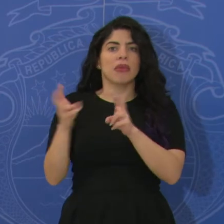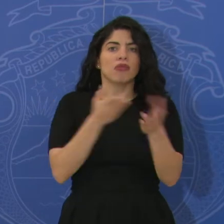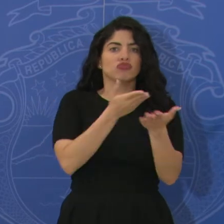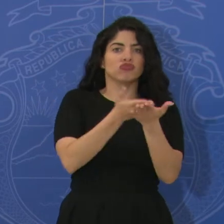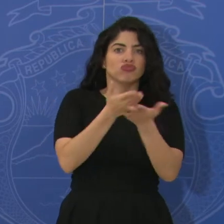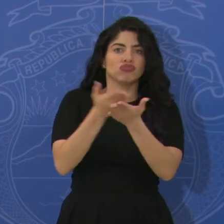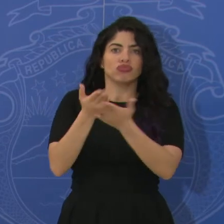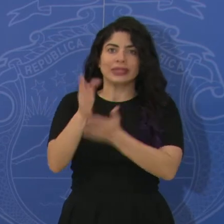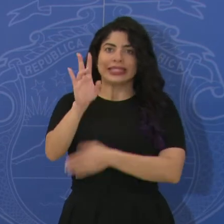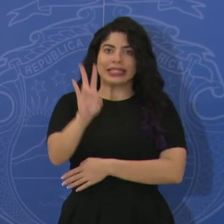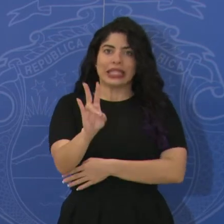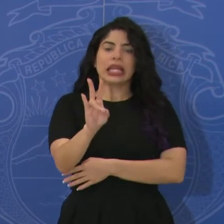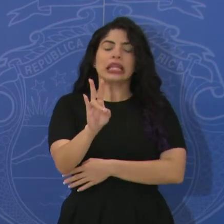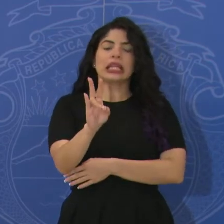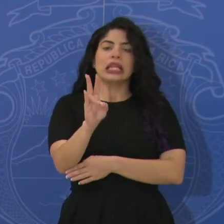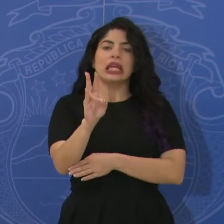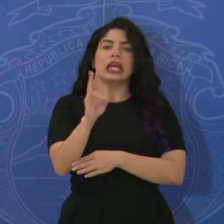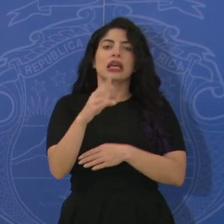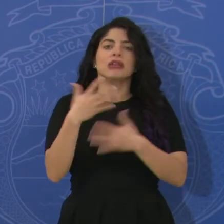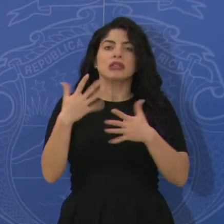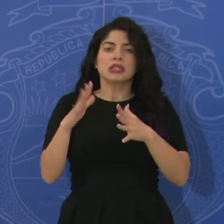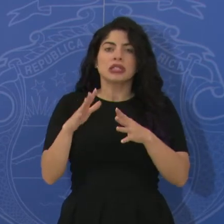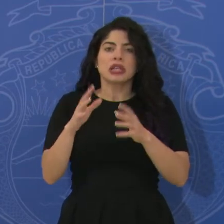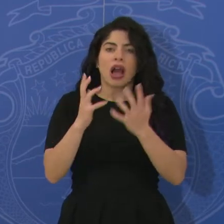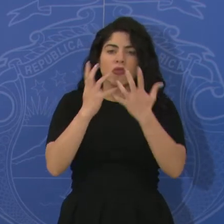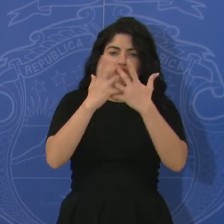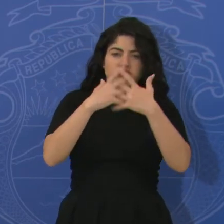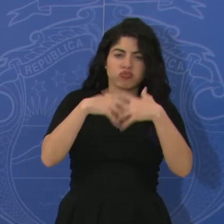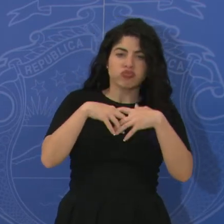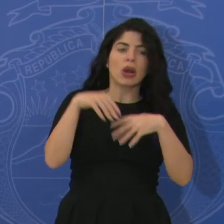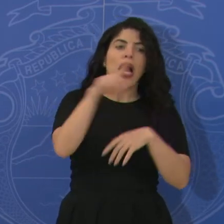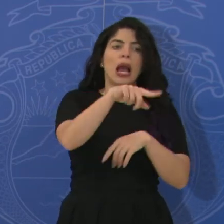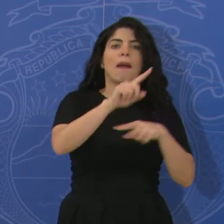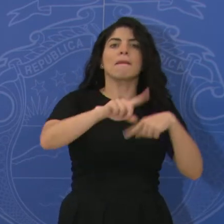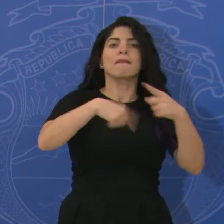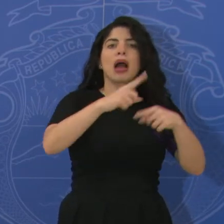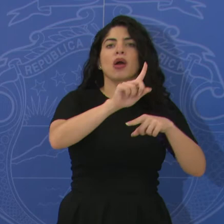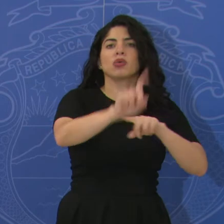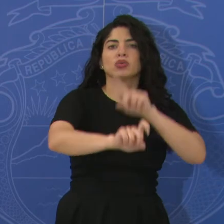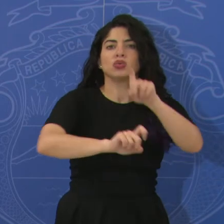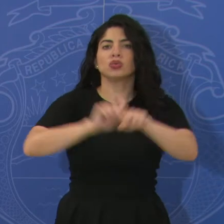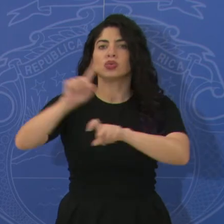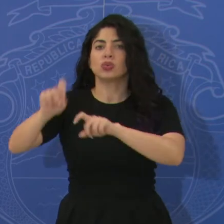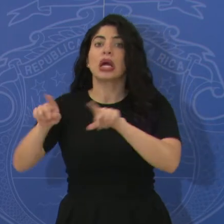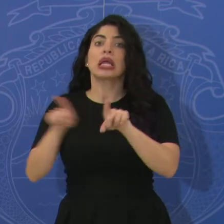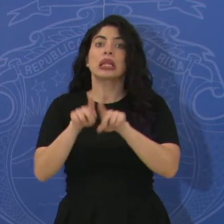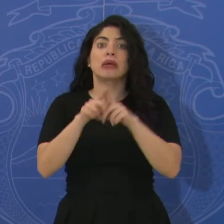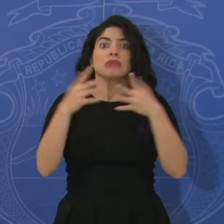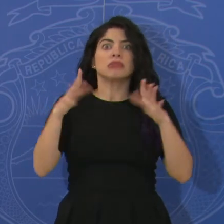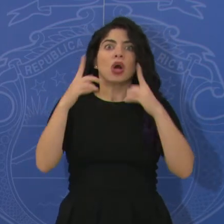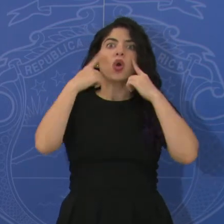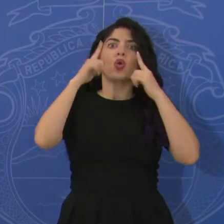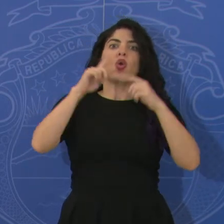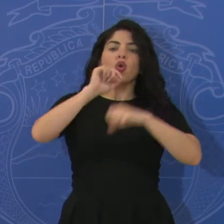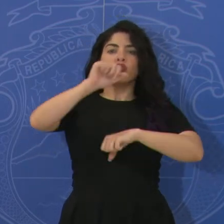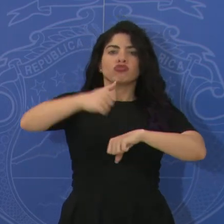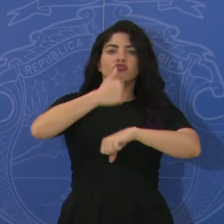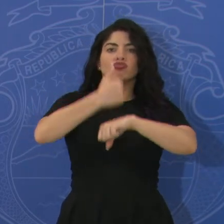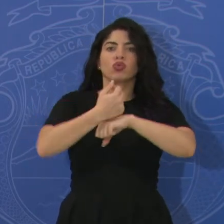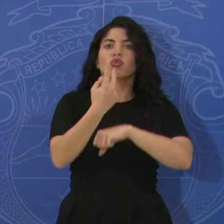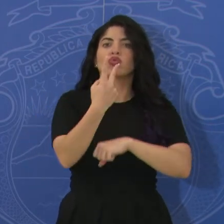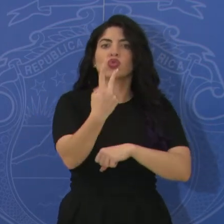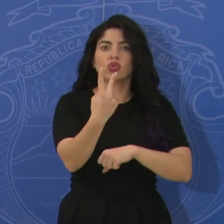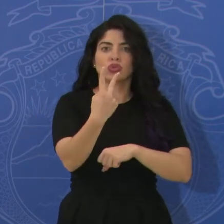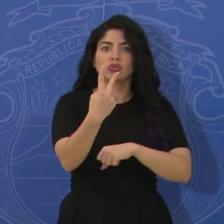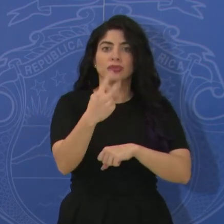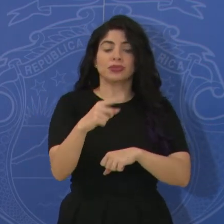donde se llevaron la tarea respectiva de hacer sus consultas. Y asimismo también se lograron programar dos sesiones que se van a